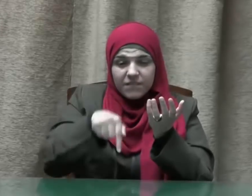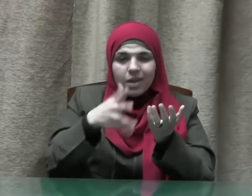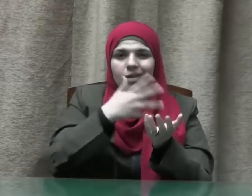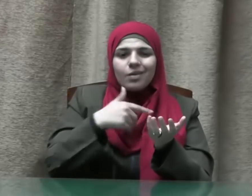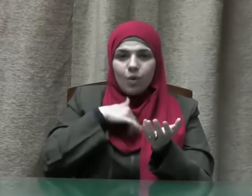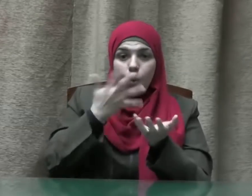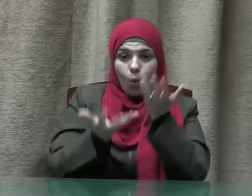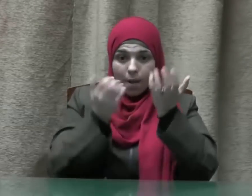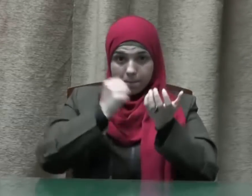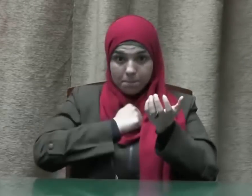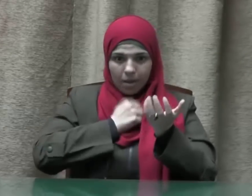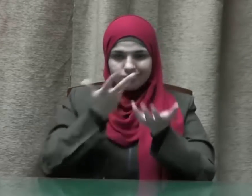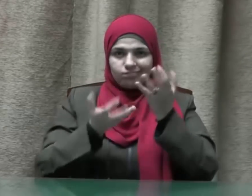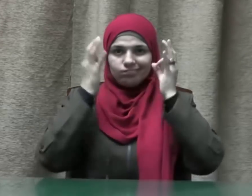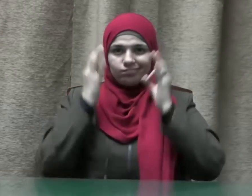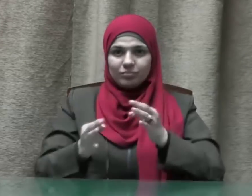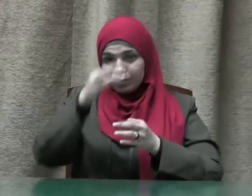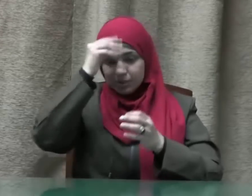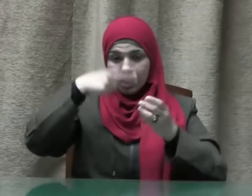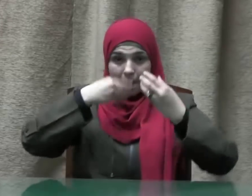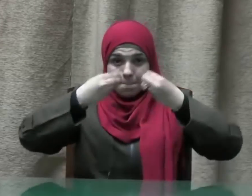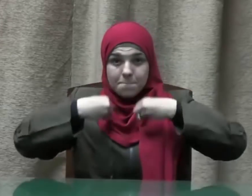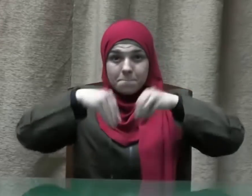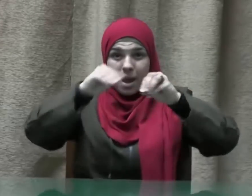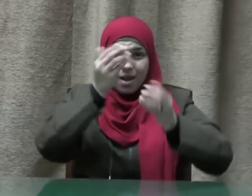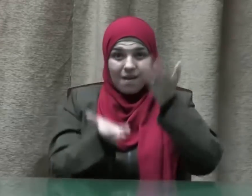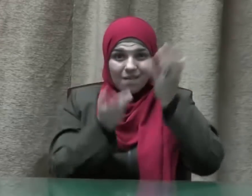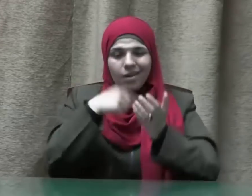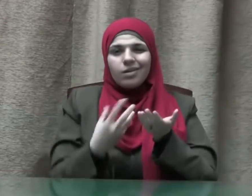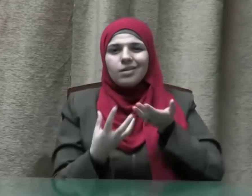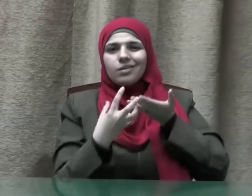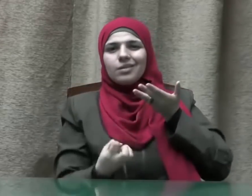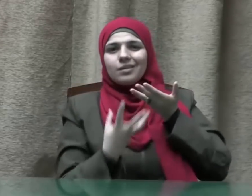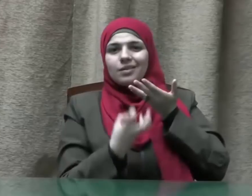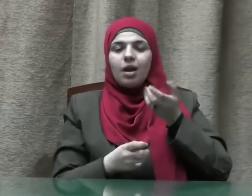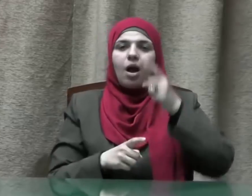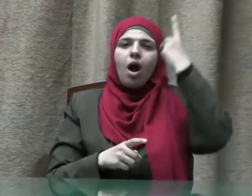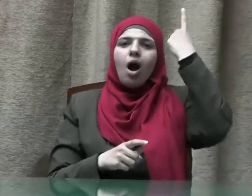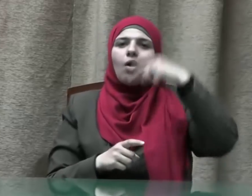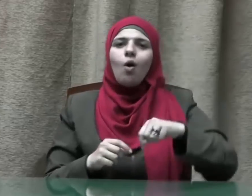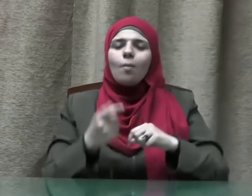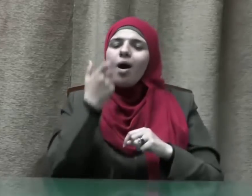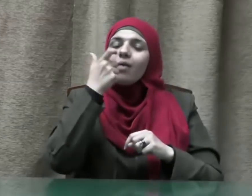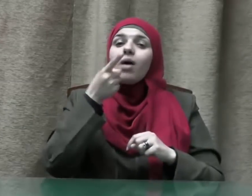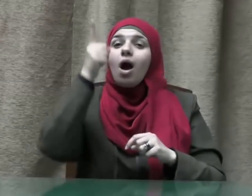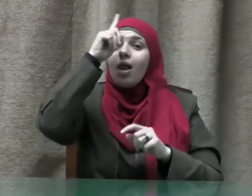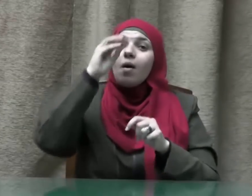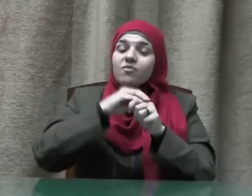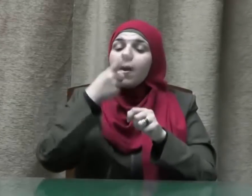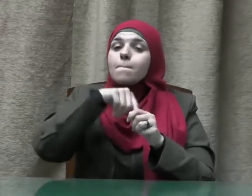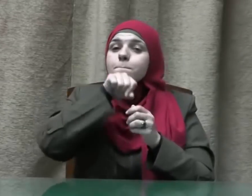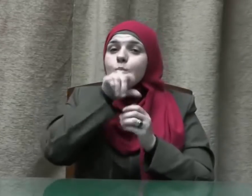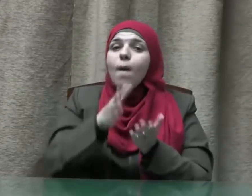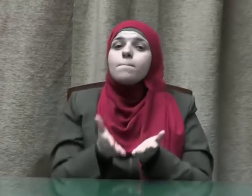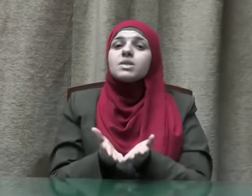يستوفون وإذا كالوهم أو وزنوهم يخسرون وقد حزر نبي الله شعيب